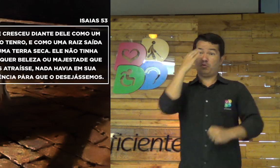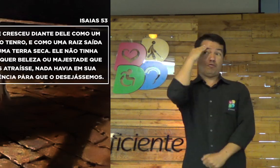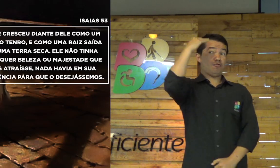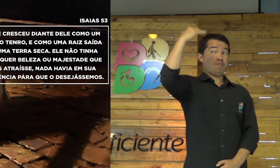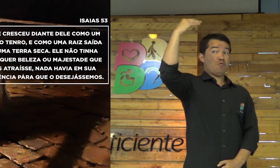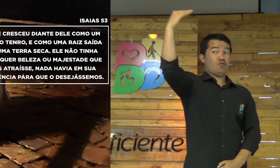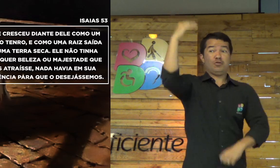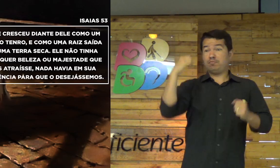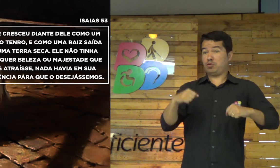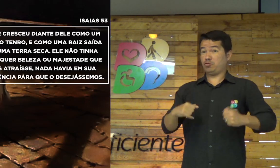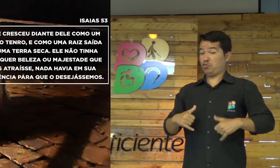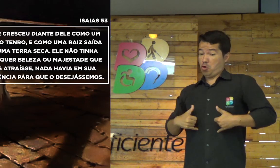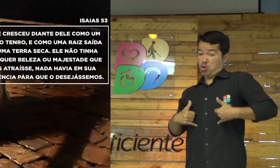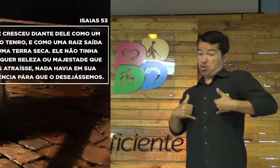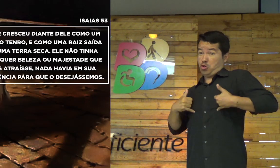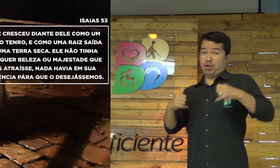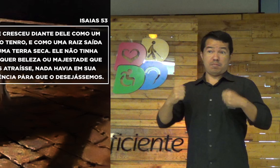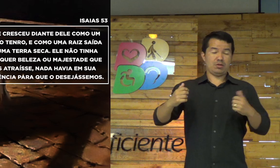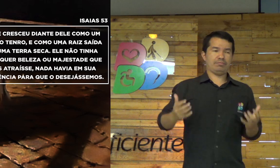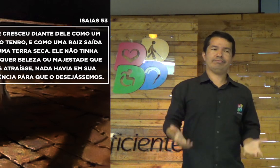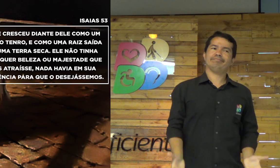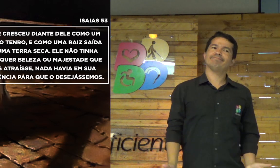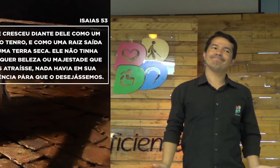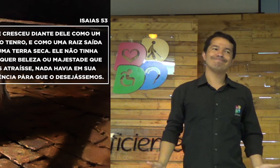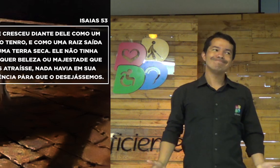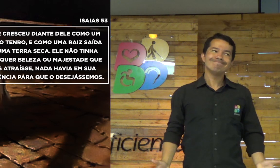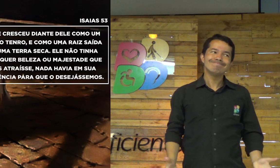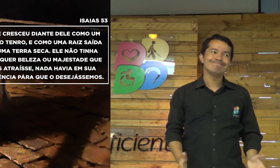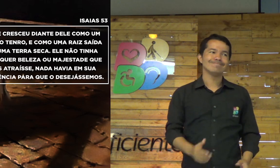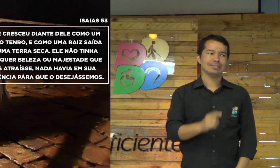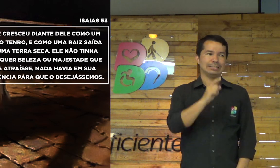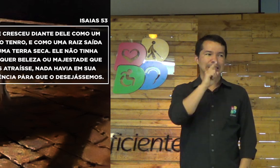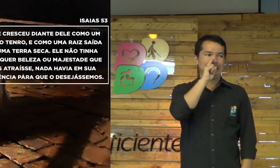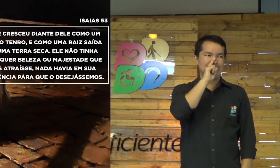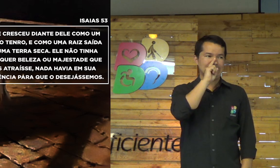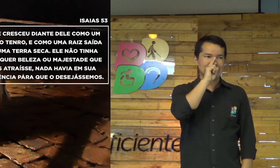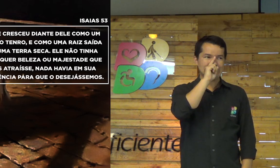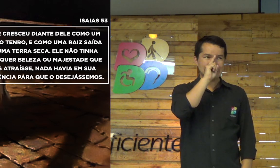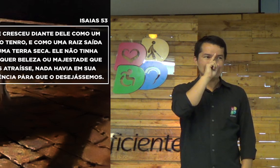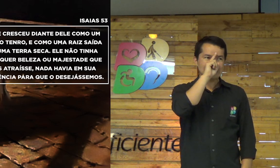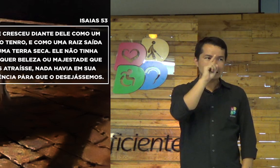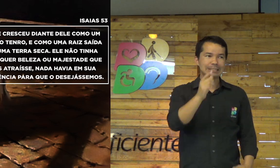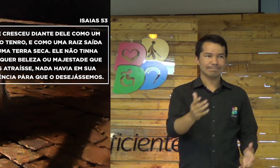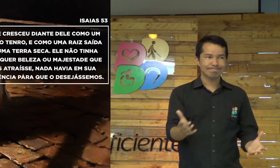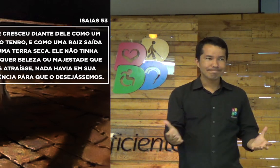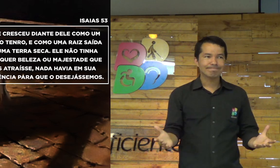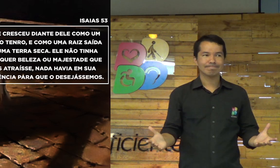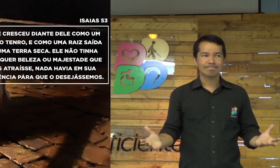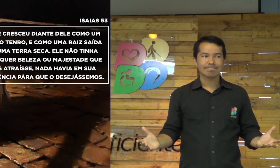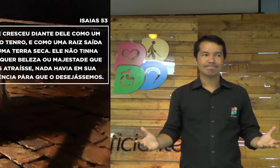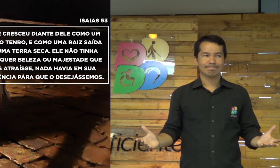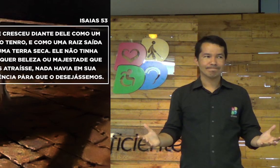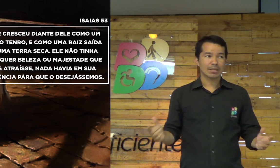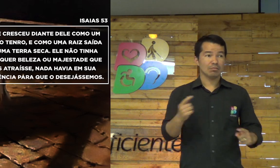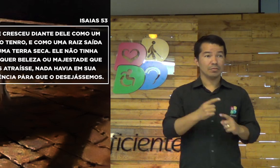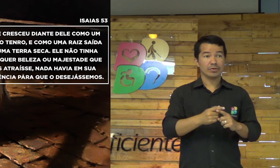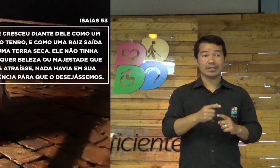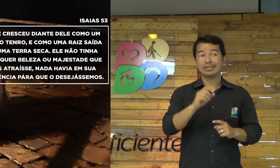Quer atrair as pessoas, ser famoso, cheio de orgulho. Cuidado, isso é perigoso.